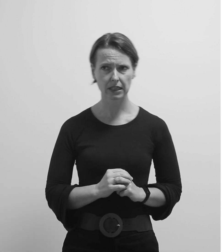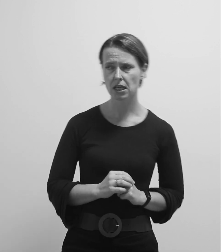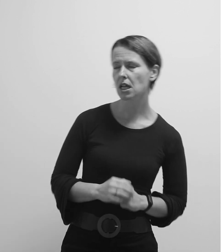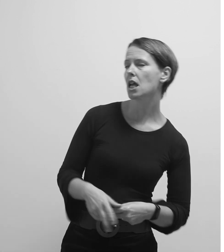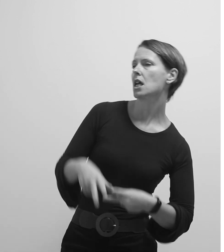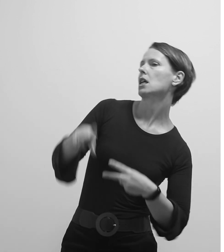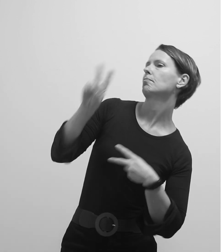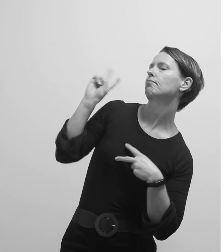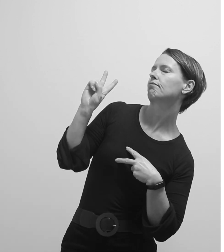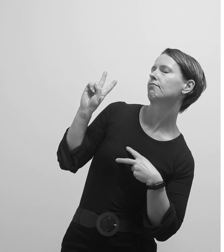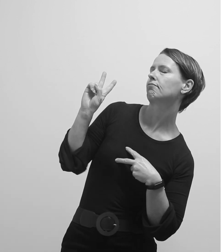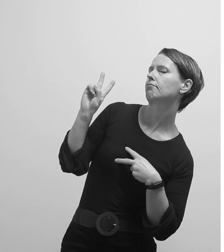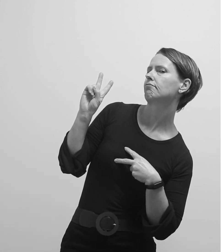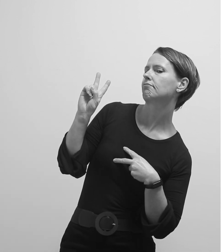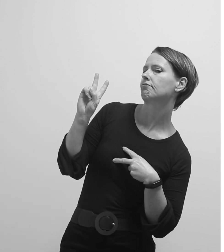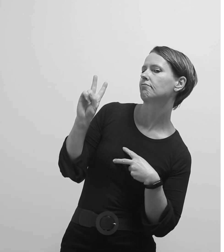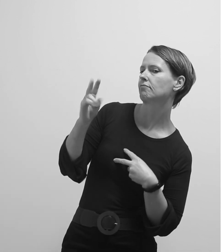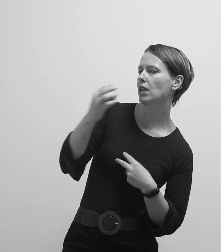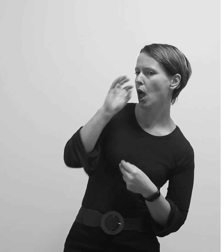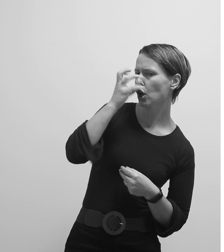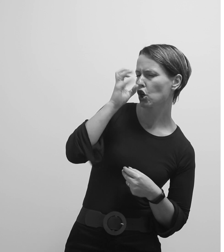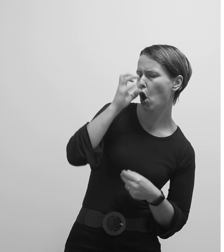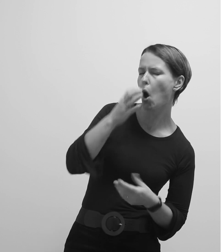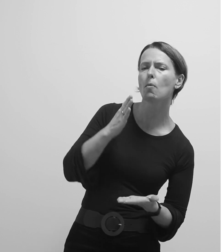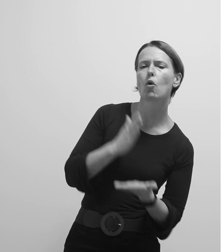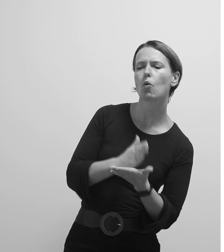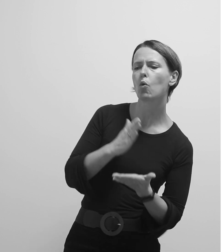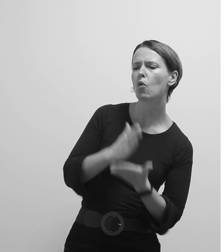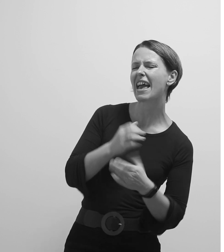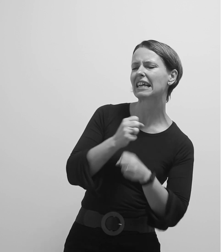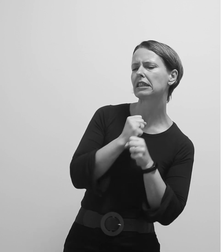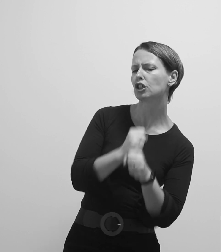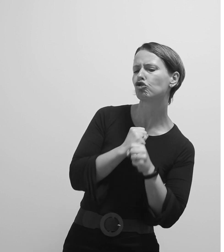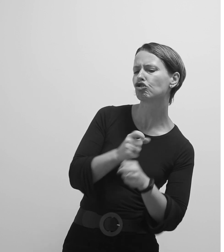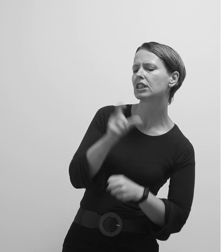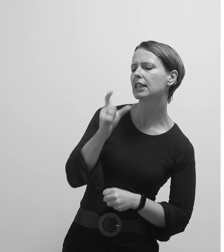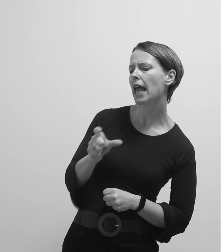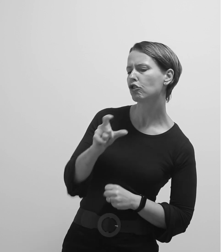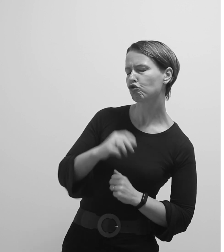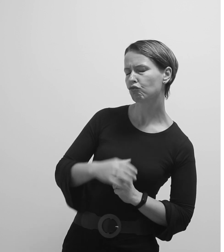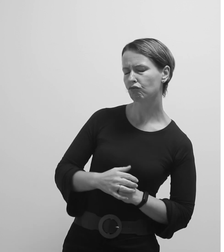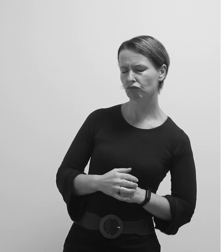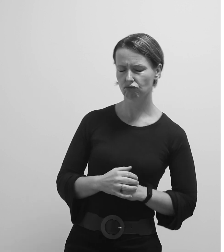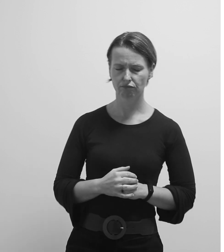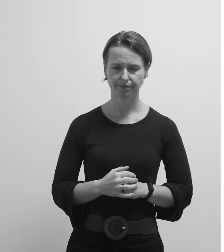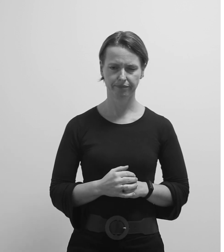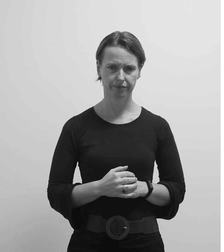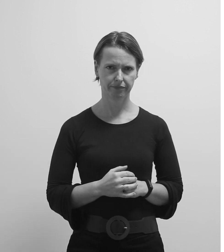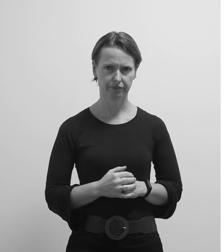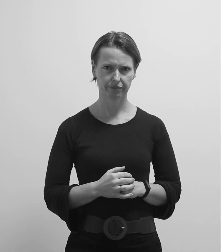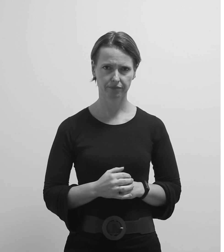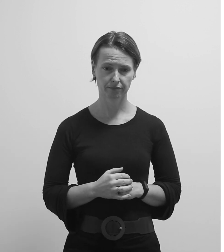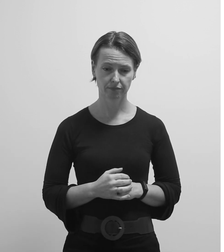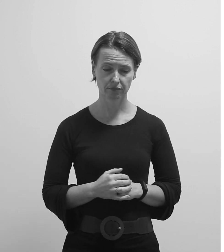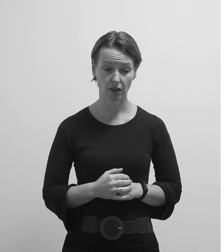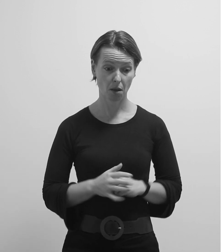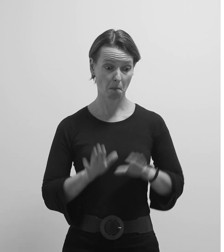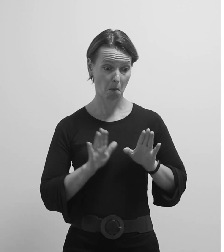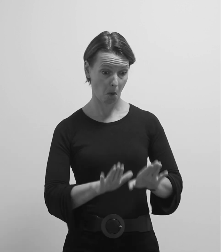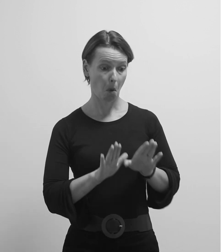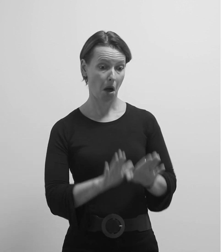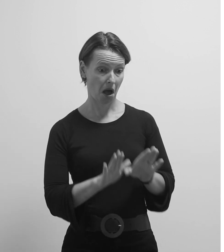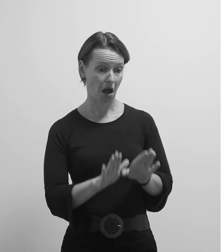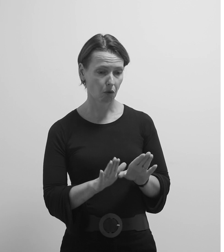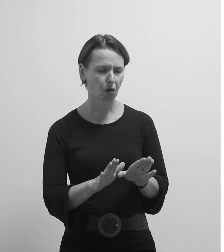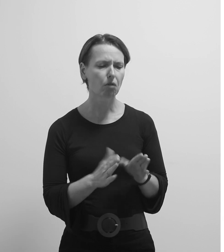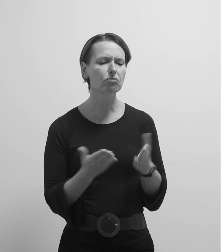Svećano obećavam. Gnomovi nikad ne prekrše svoju riječ. Stani